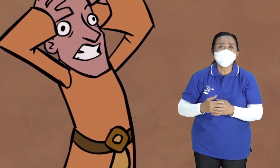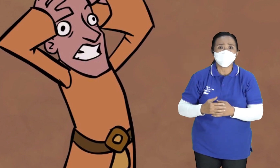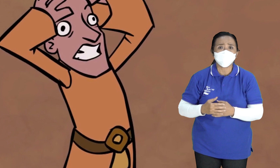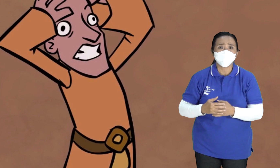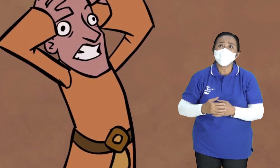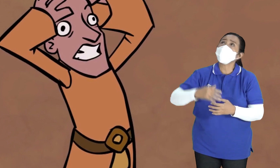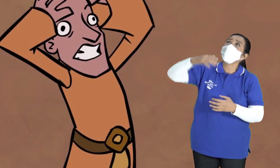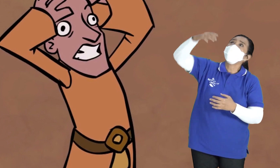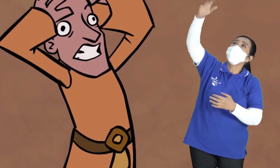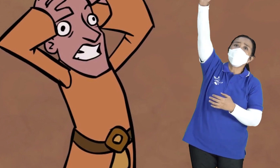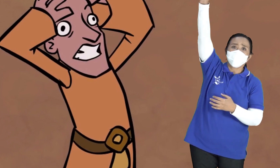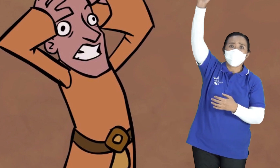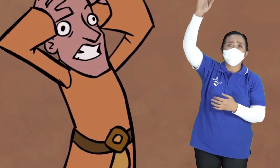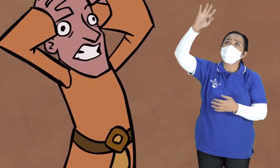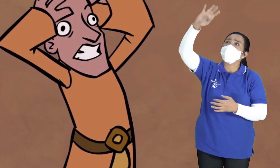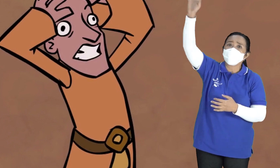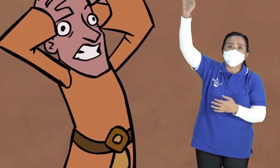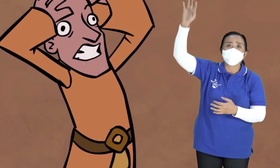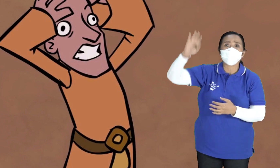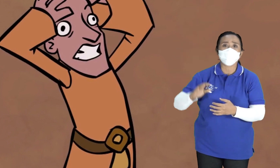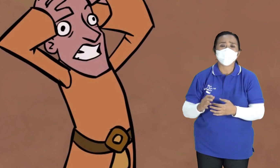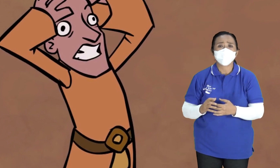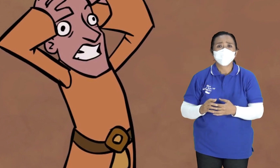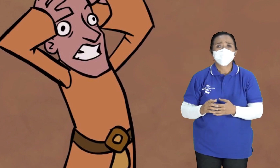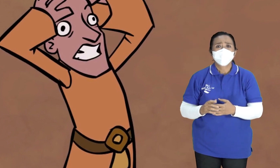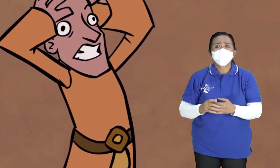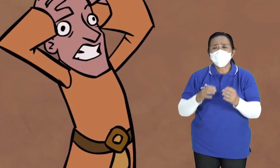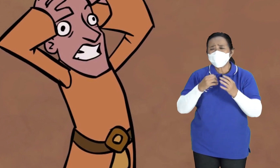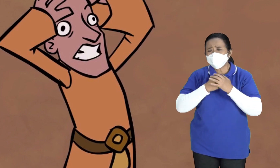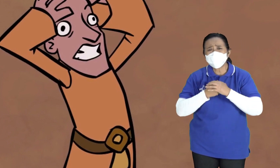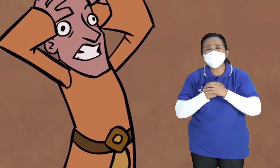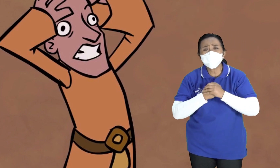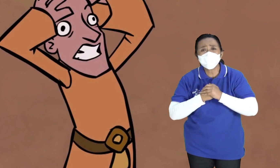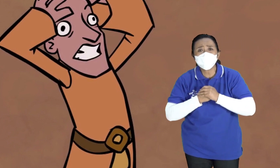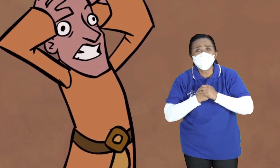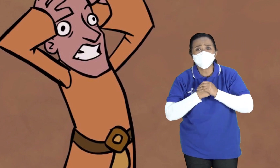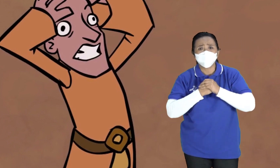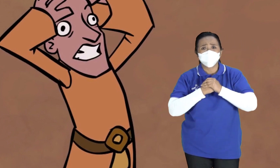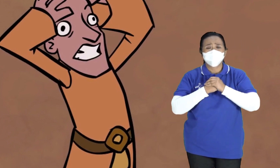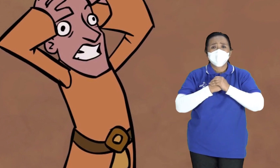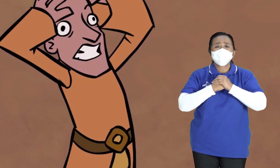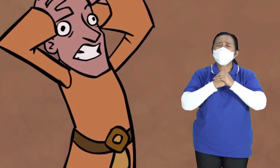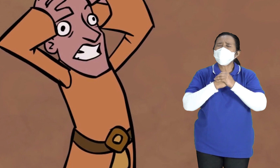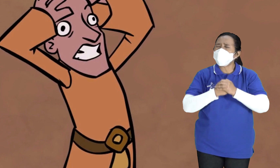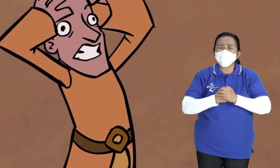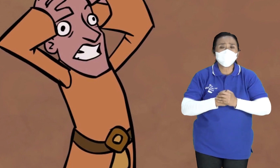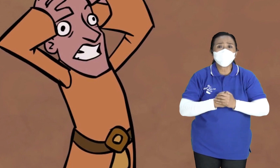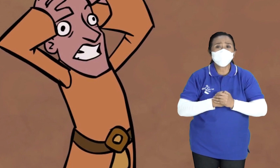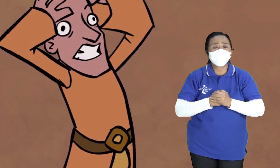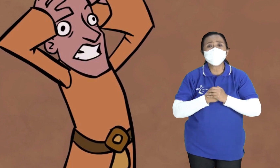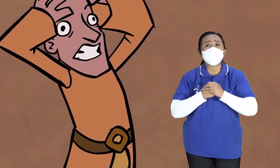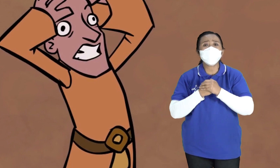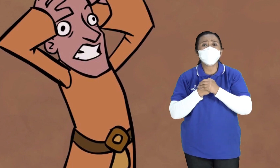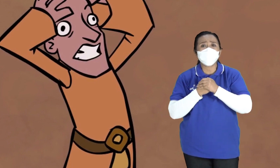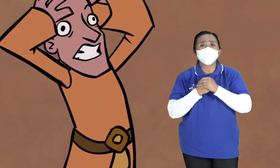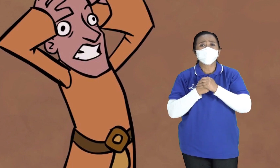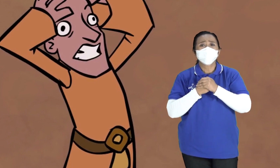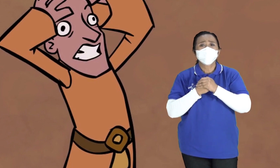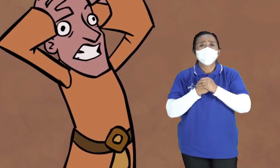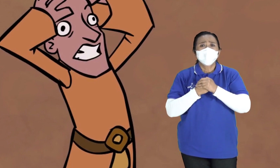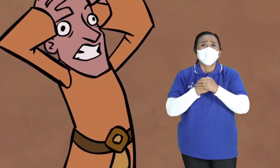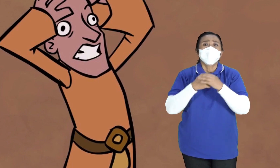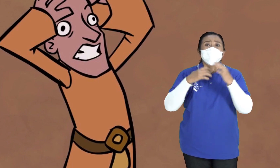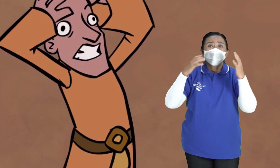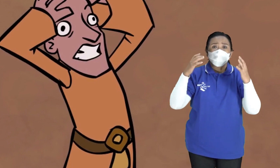sendirian Sampai hilang Ya gak kelihatan lagi Dia merasa sendirian Dihilangan orang yang dicintainya